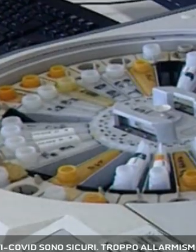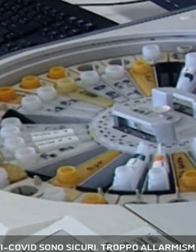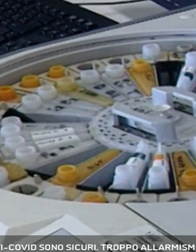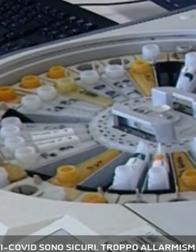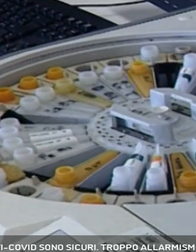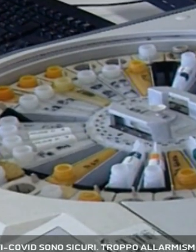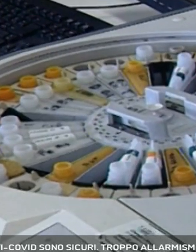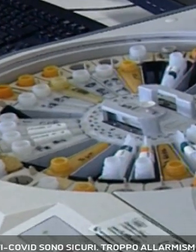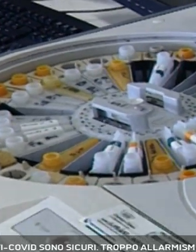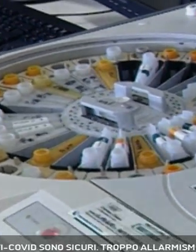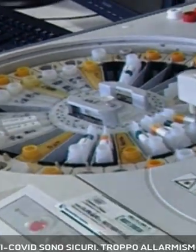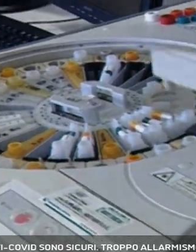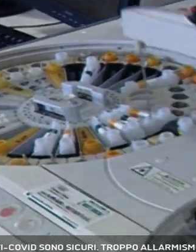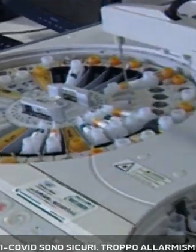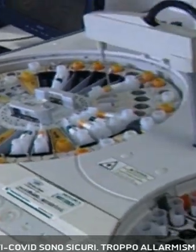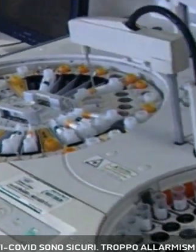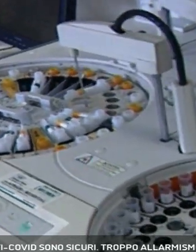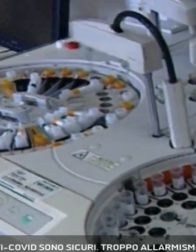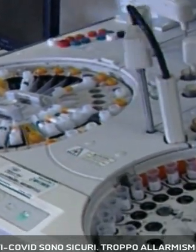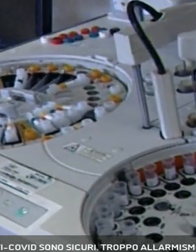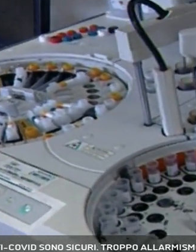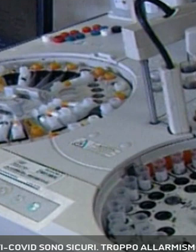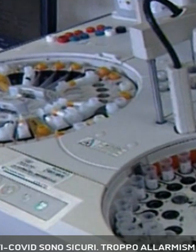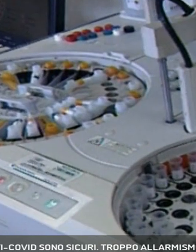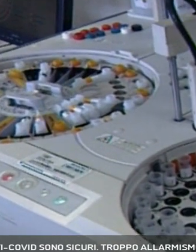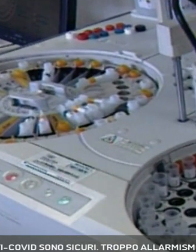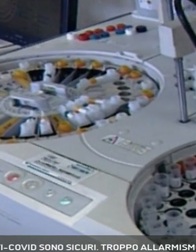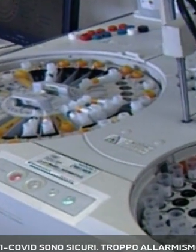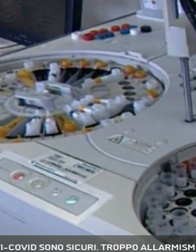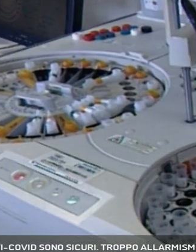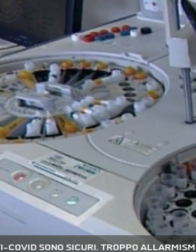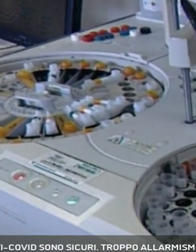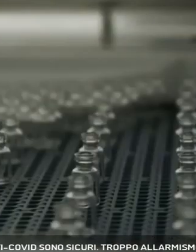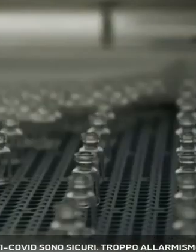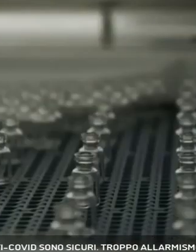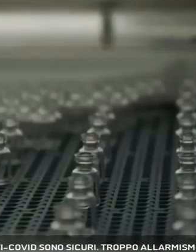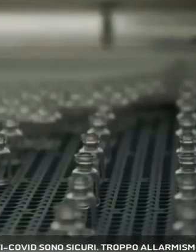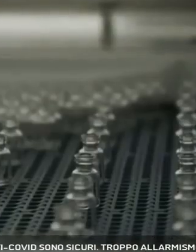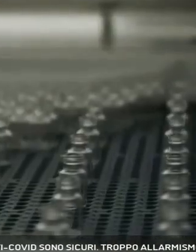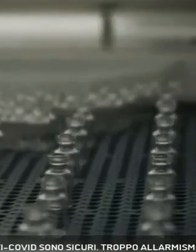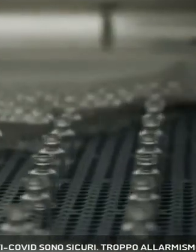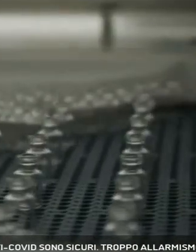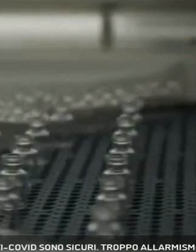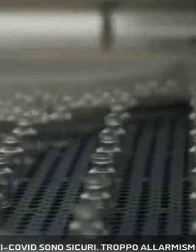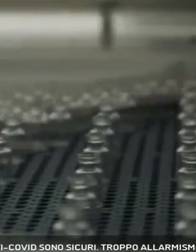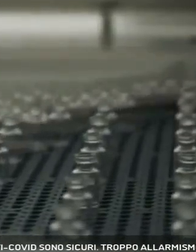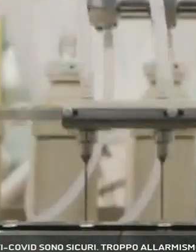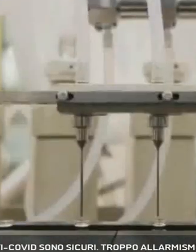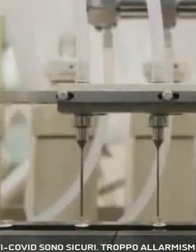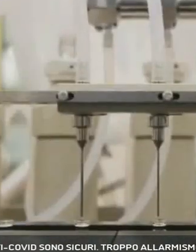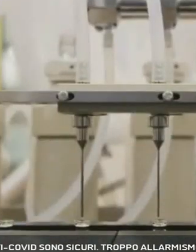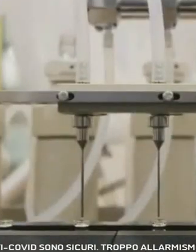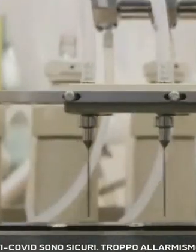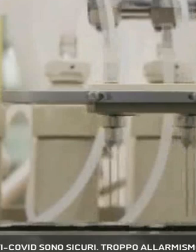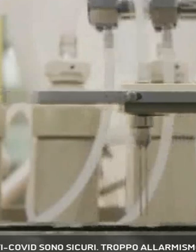tutti. Palù sottolinea infine che vi è stato un allarme eccessivo rispetto alla variante inglese. Mi pare che c stato un allarme eccessivo